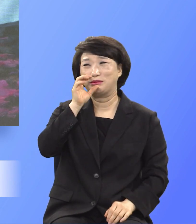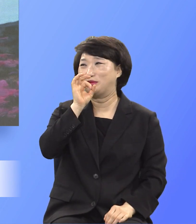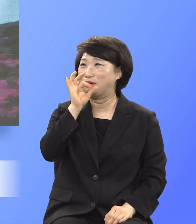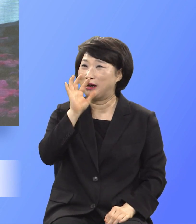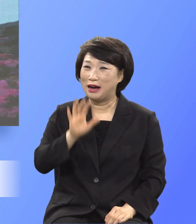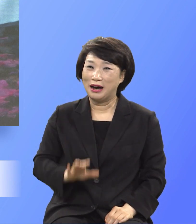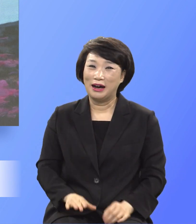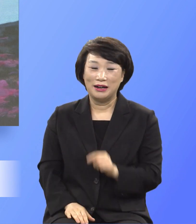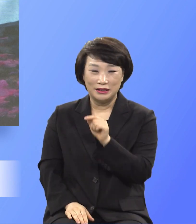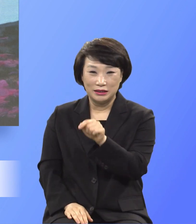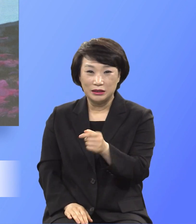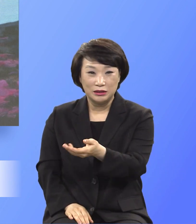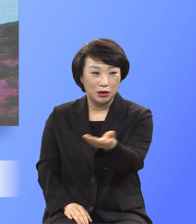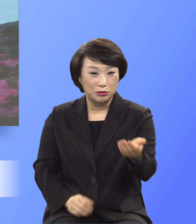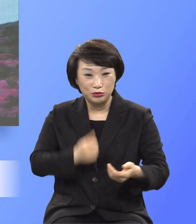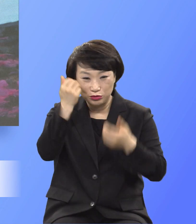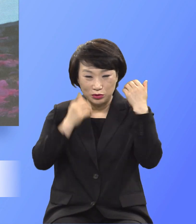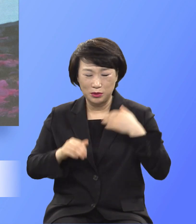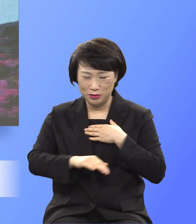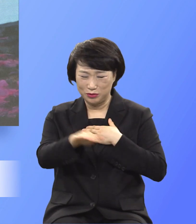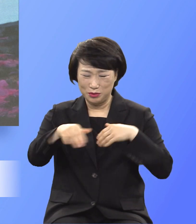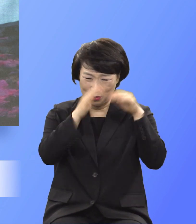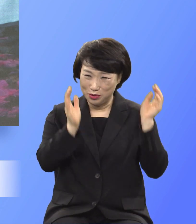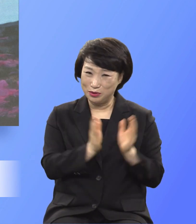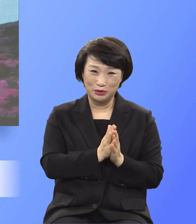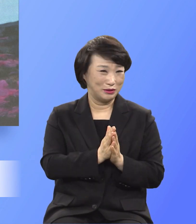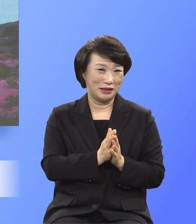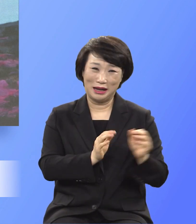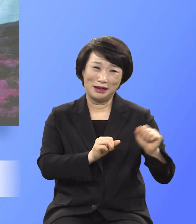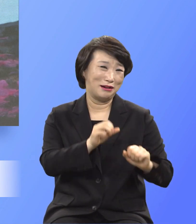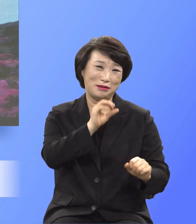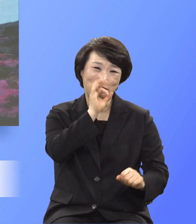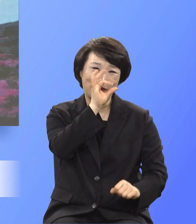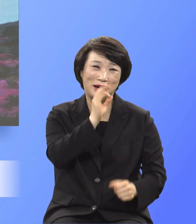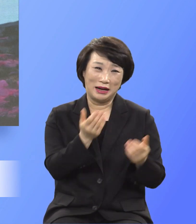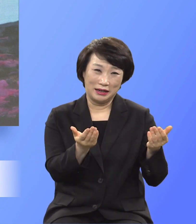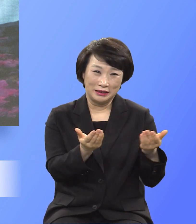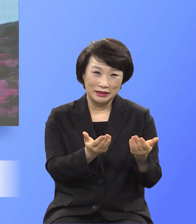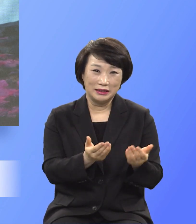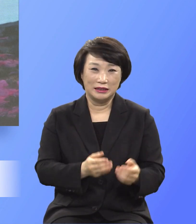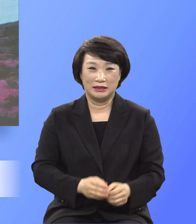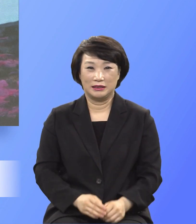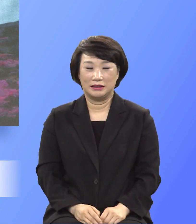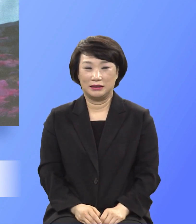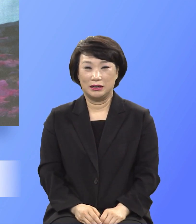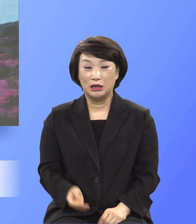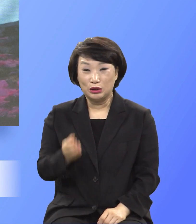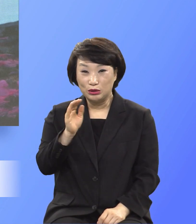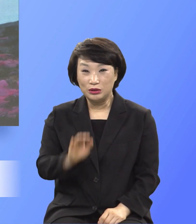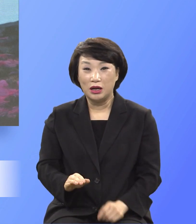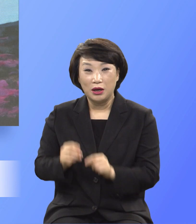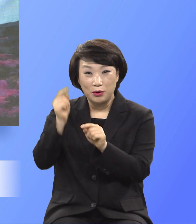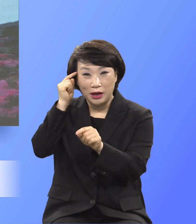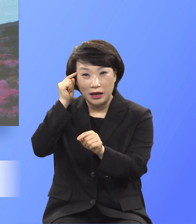이것은 누구든지 할 수 없는 그런 일입니다. 그런데 왜 그런 일을